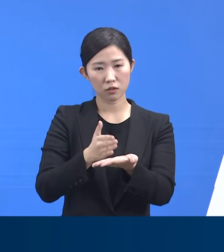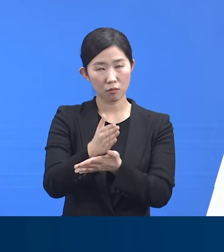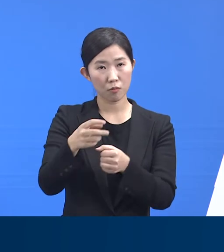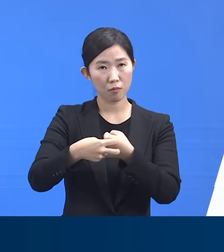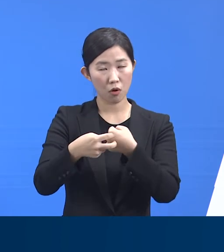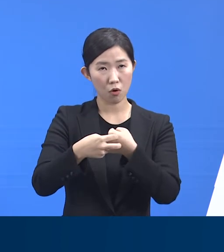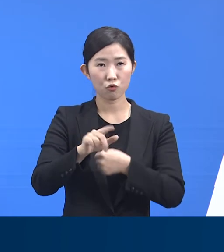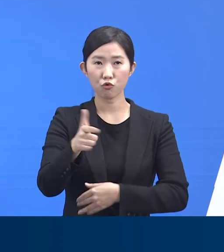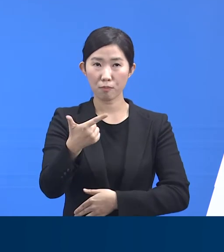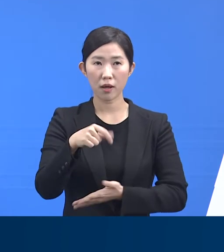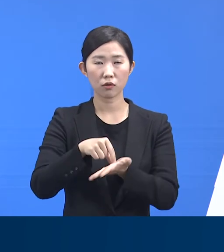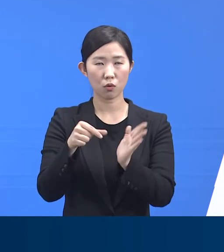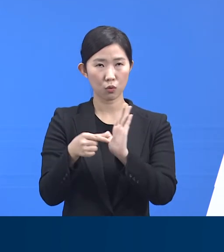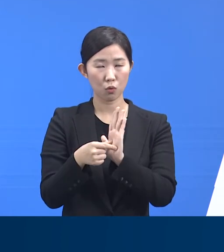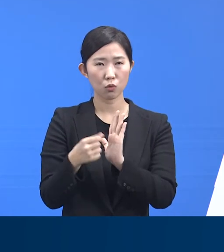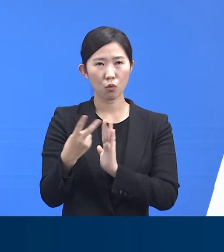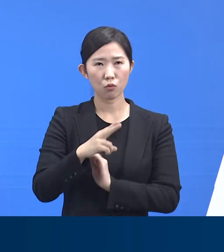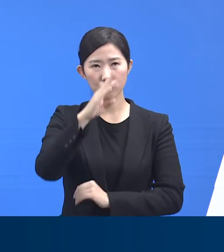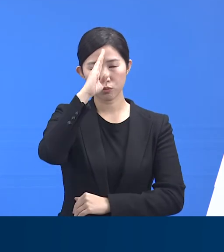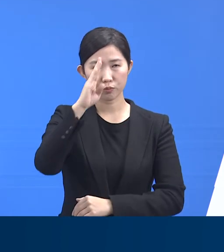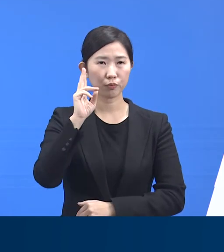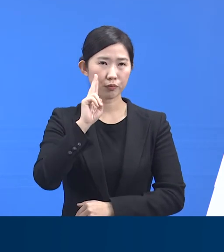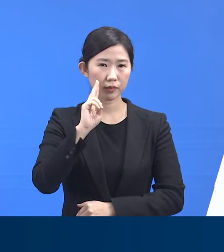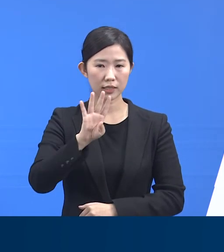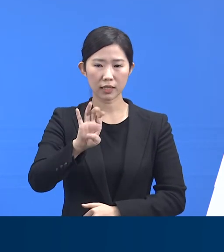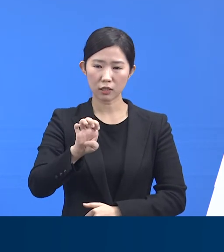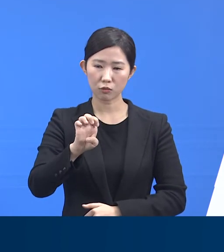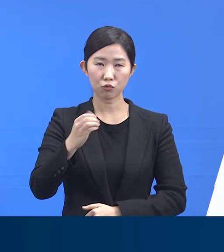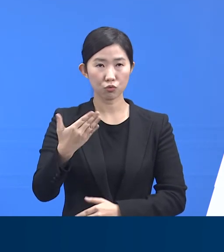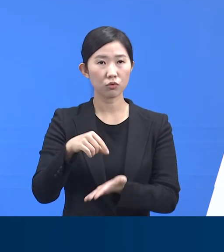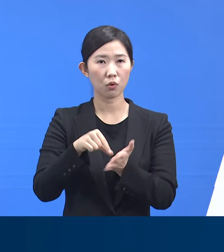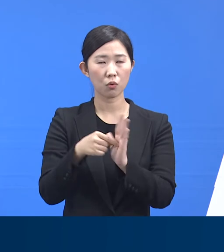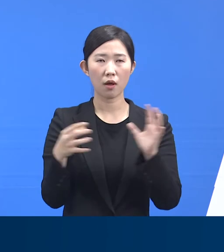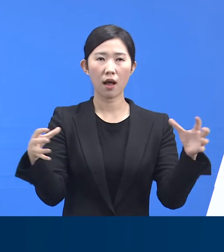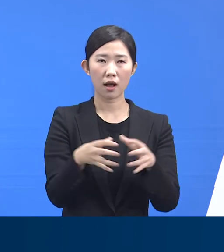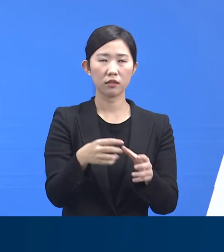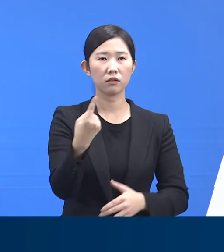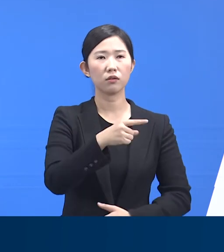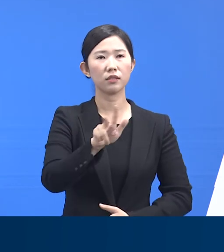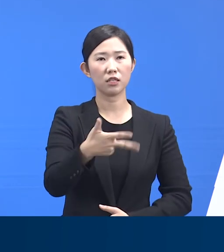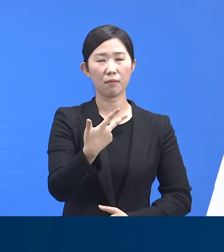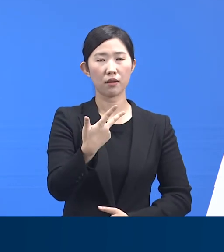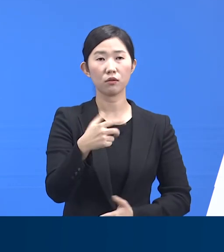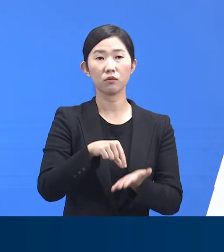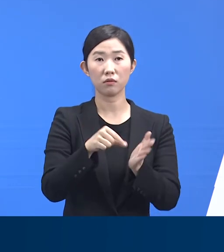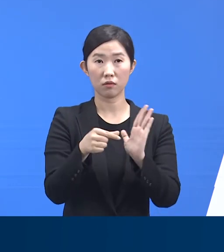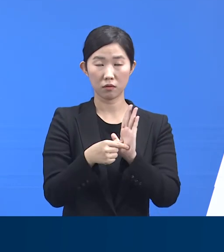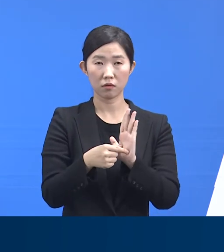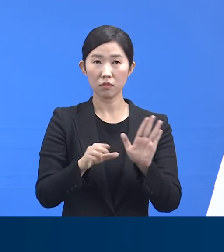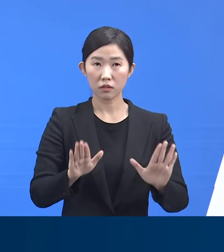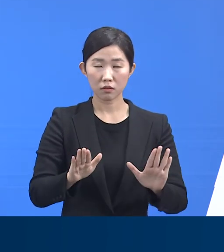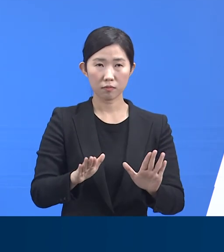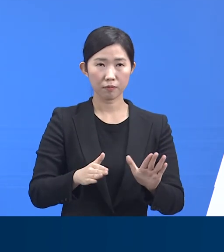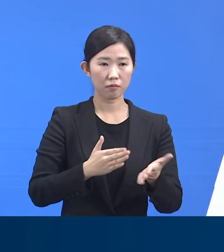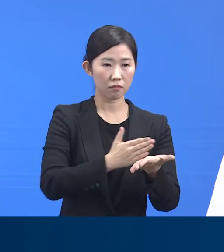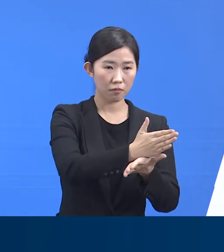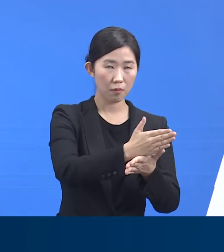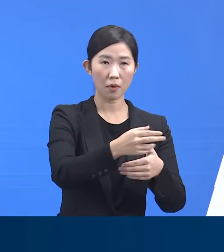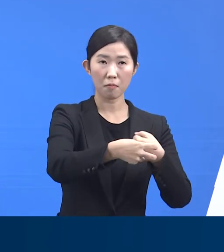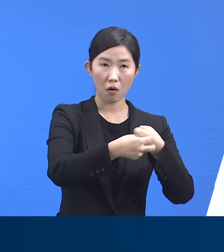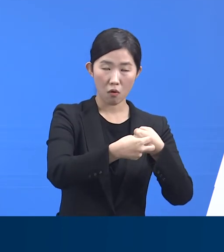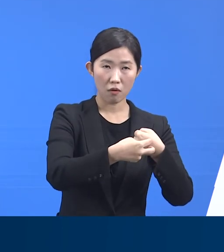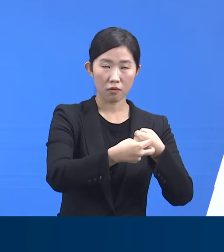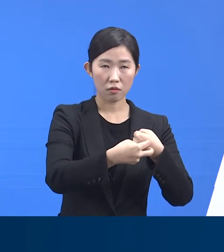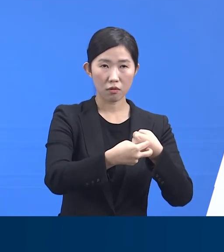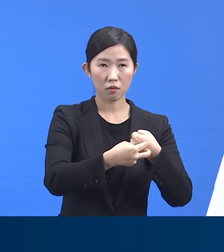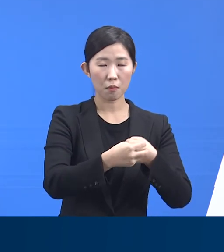49병상 등 총 1,735병상입니다. 이중 감염병 전담병원 및 중증 환자 병상은 사용률이